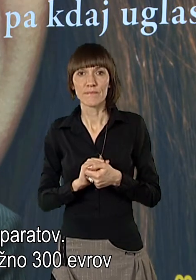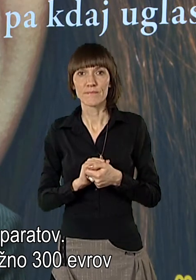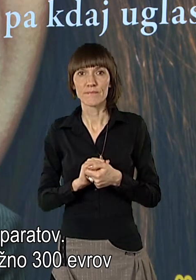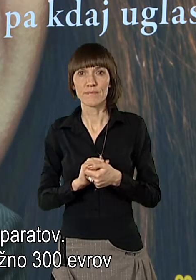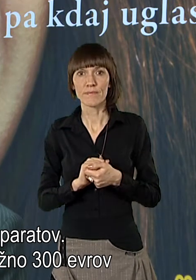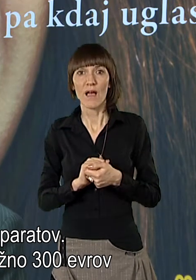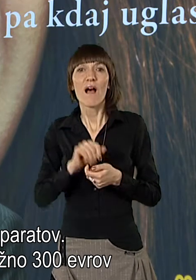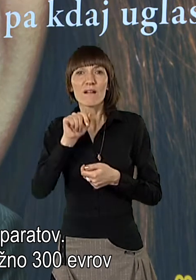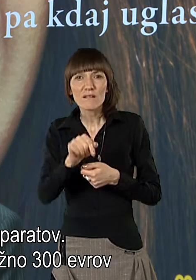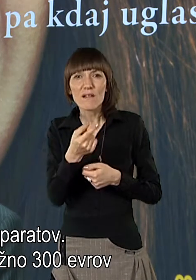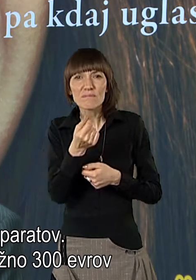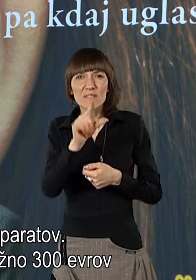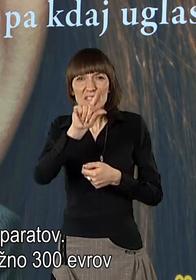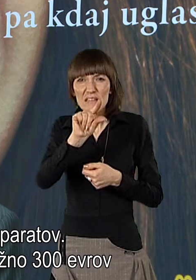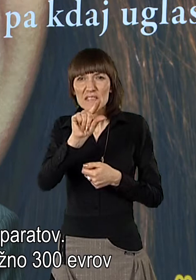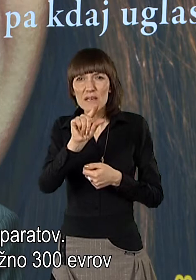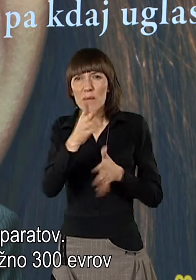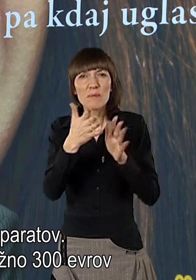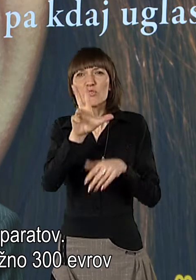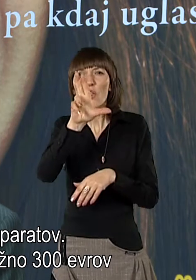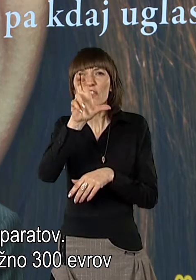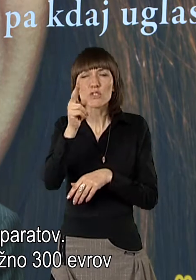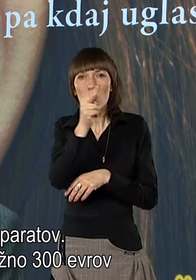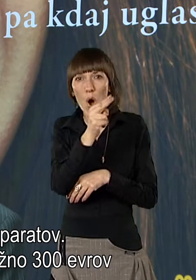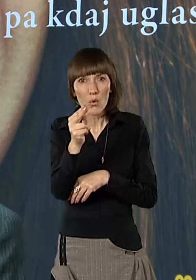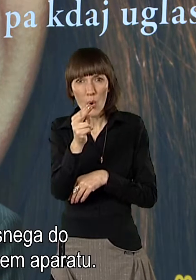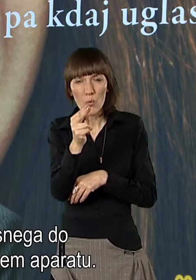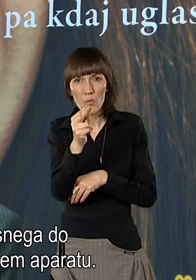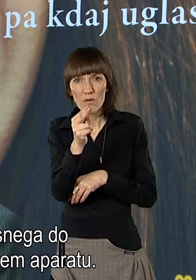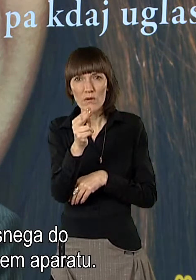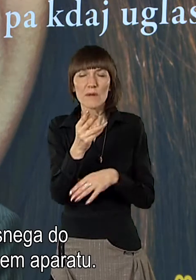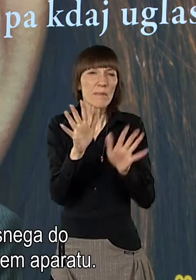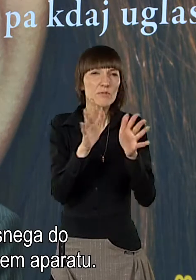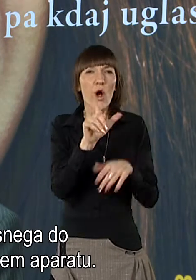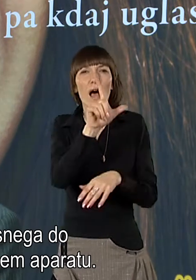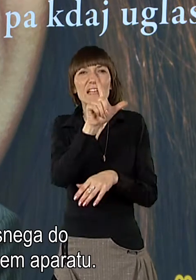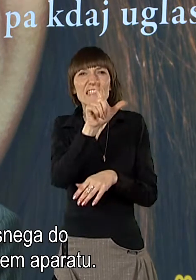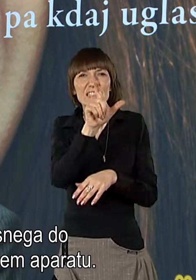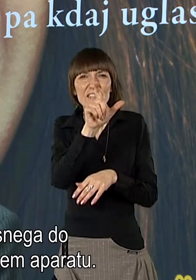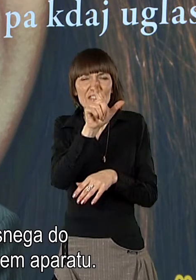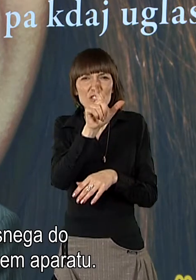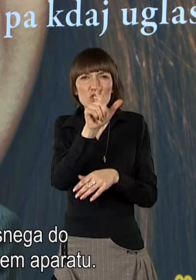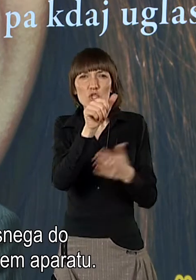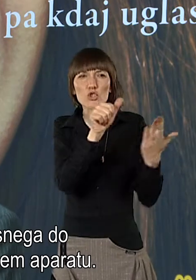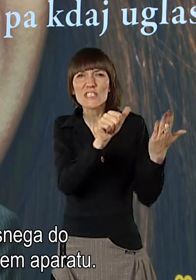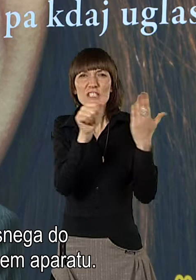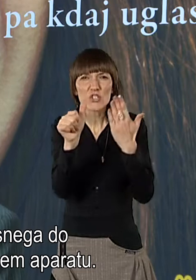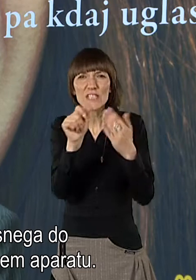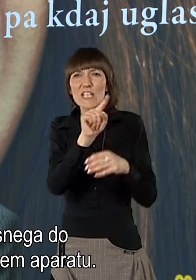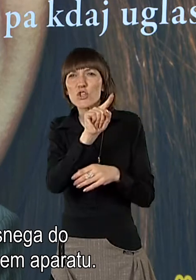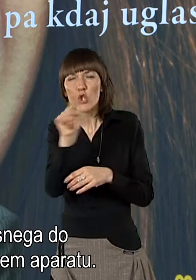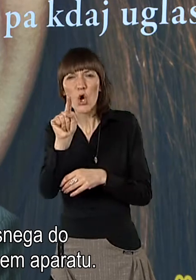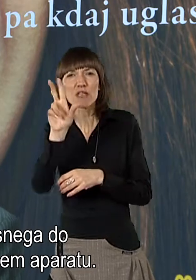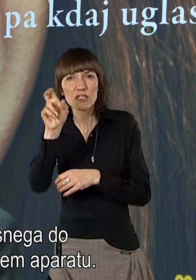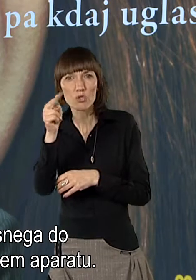Ker ta znesek znaša približno 300 evrov. Od 296 za zavšesnega do 312 pribov